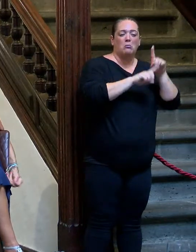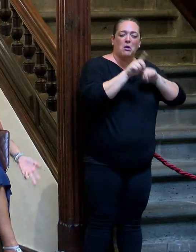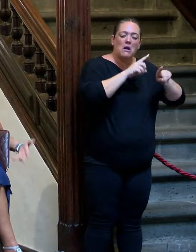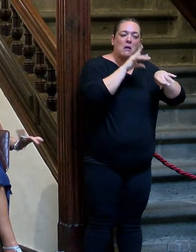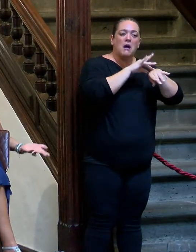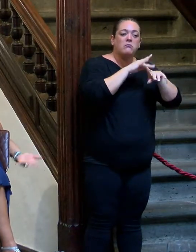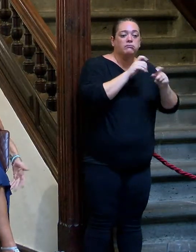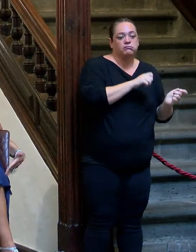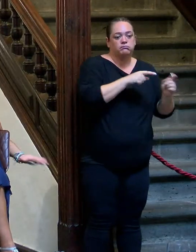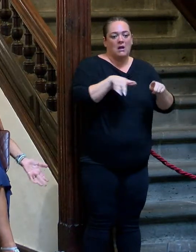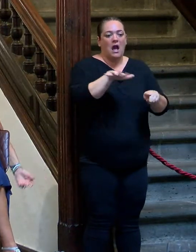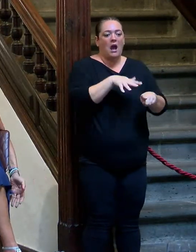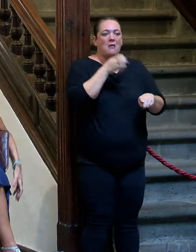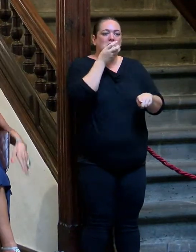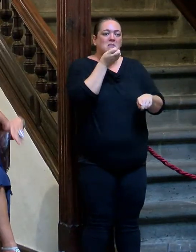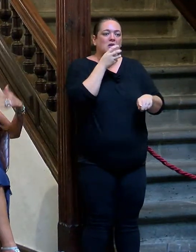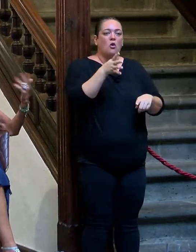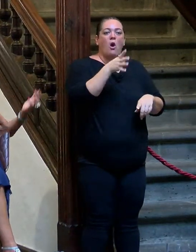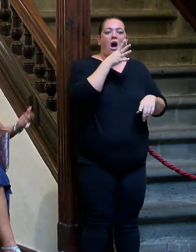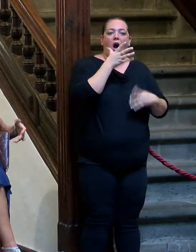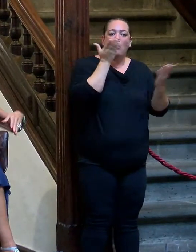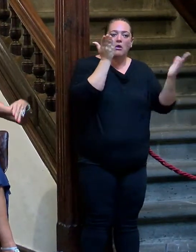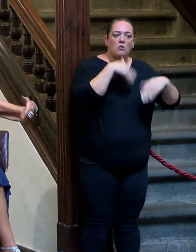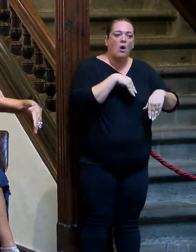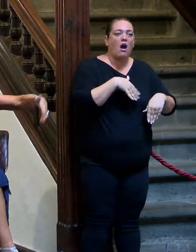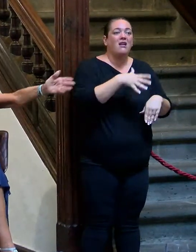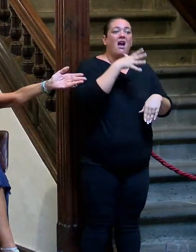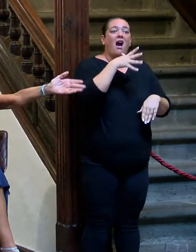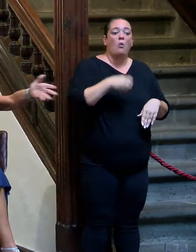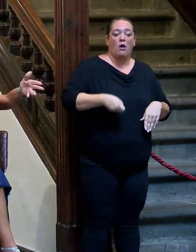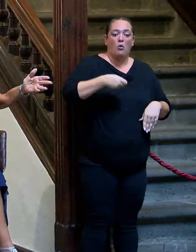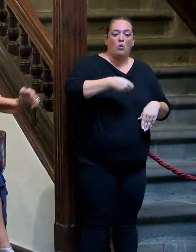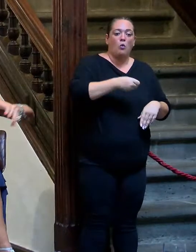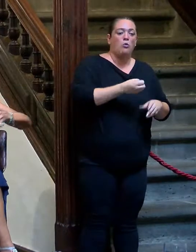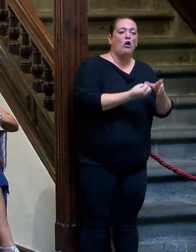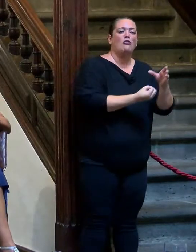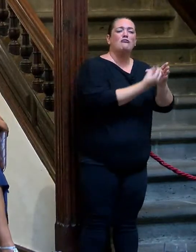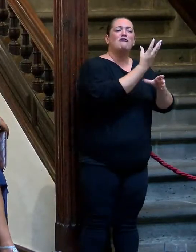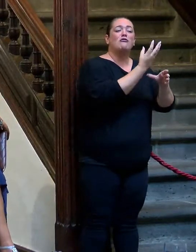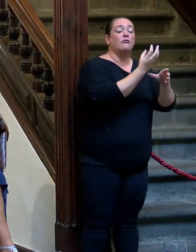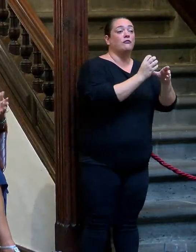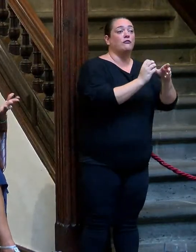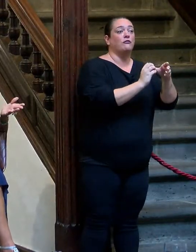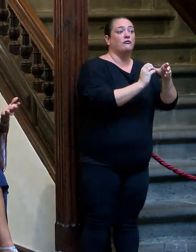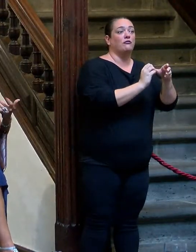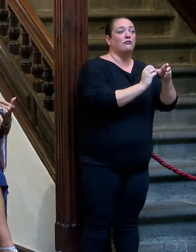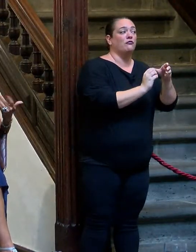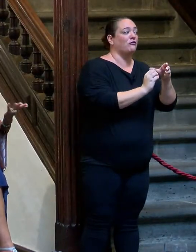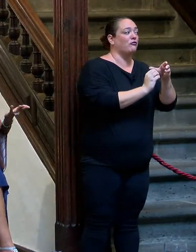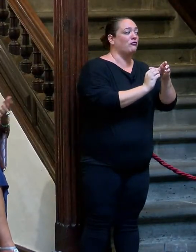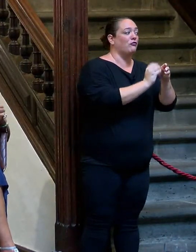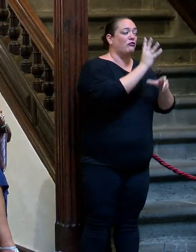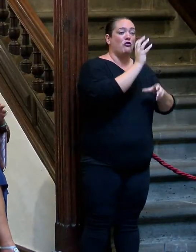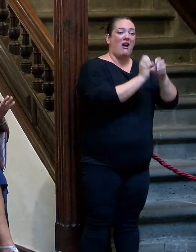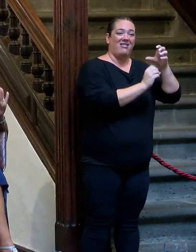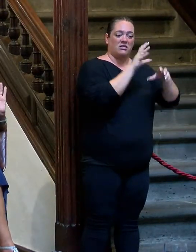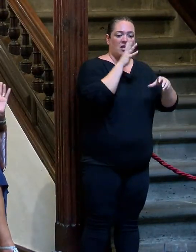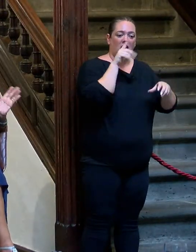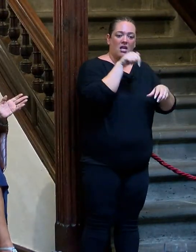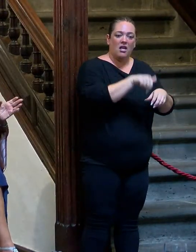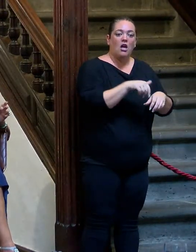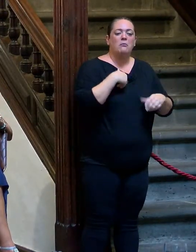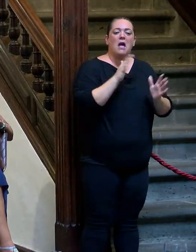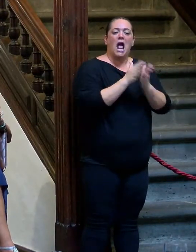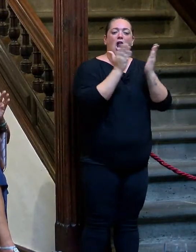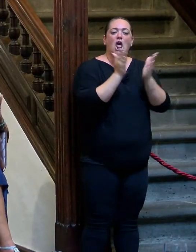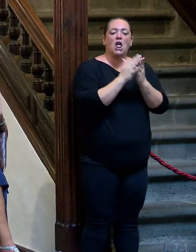de vecinos que no tenía agua corriente, teníamos que ir por agua, con un cubo, a una fuente próxima y demás. Pero, en cambio, yo veía en los periódicos, se ha inaugurado